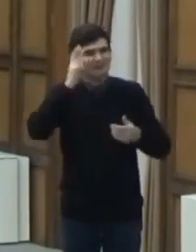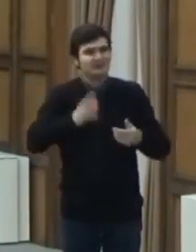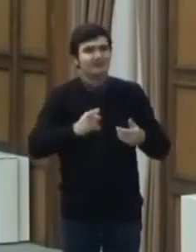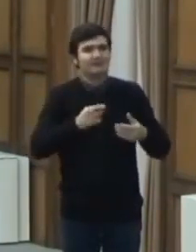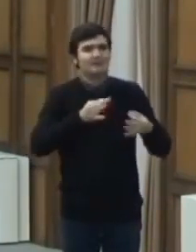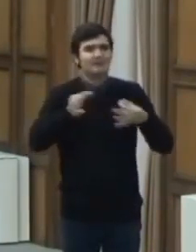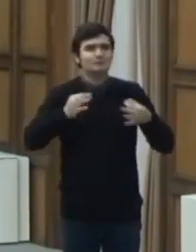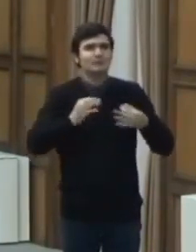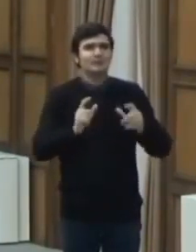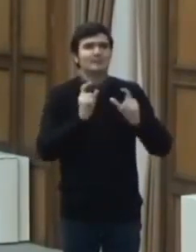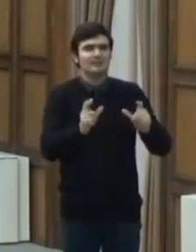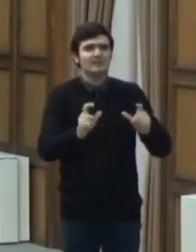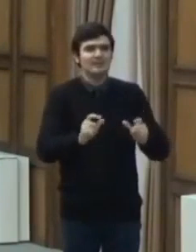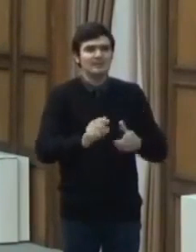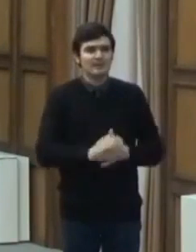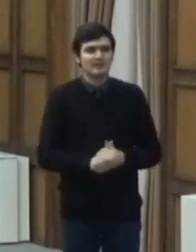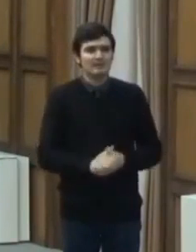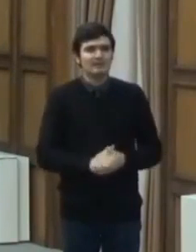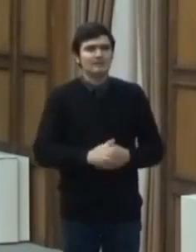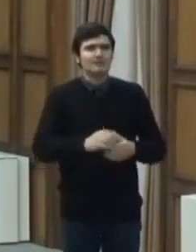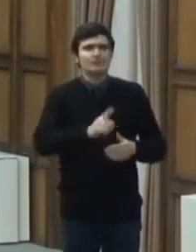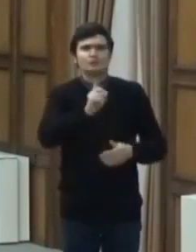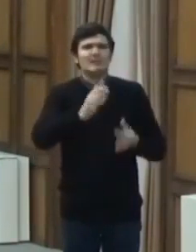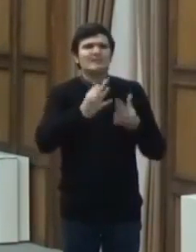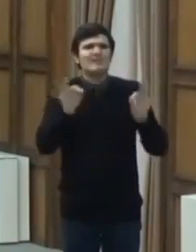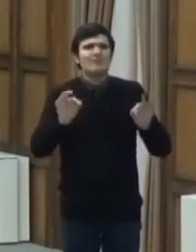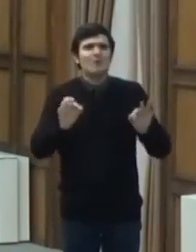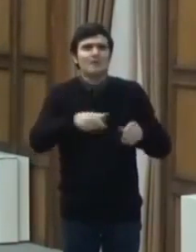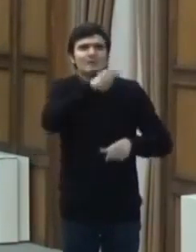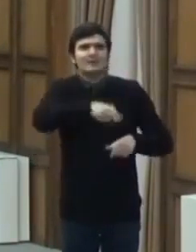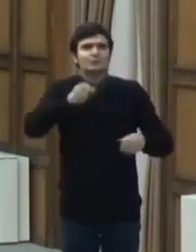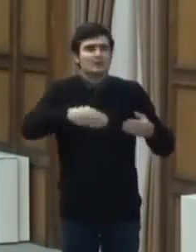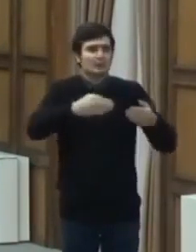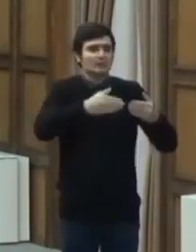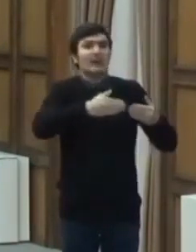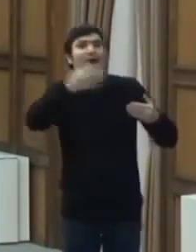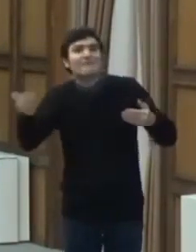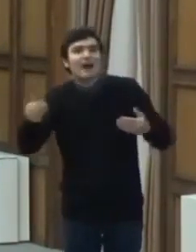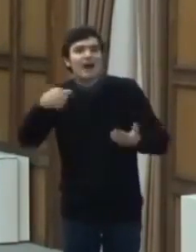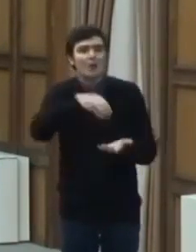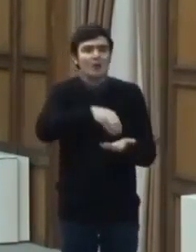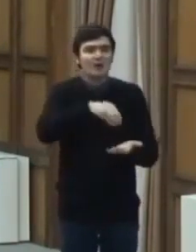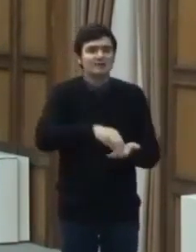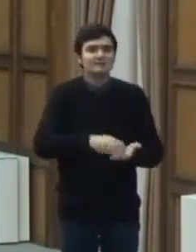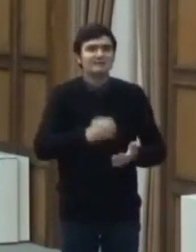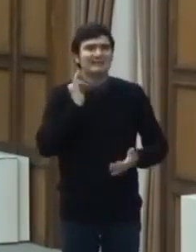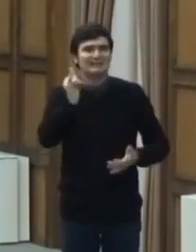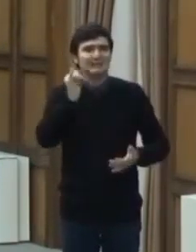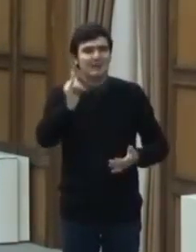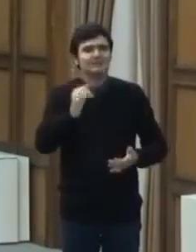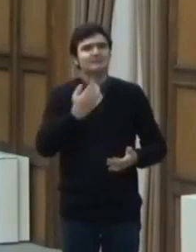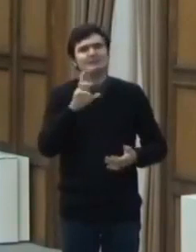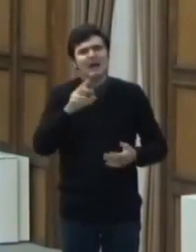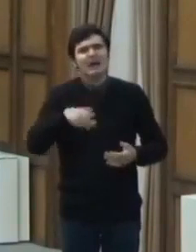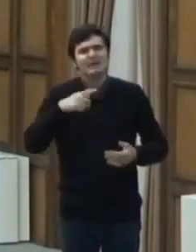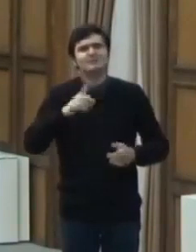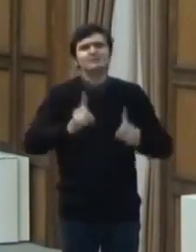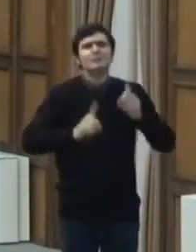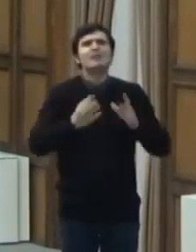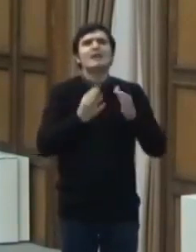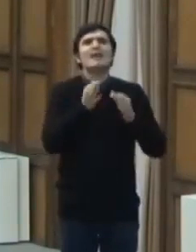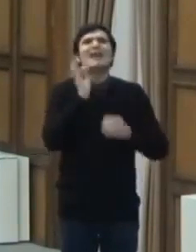Se instituie interdicția deplasării persoanelor în afara localității sau zonei metropolitane, cu următoarele excepții,